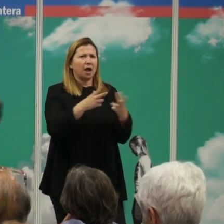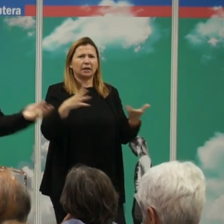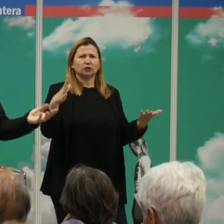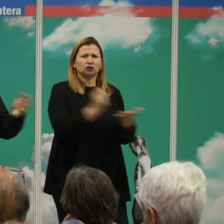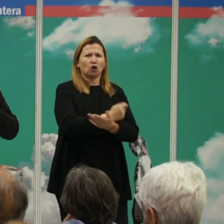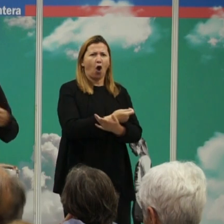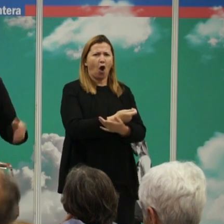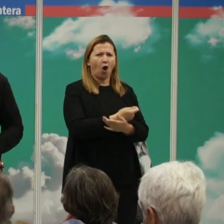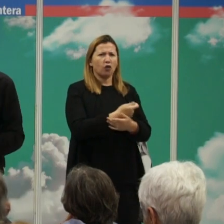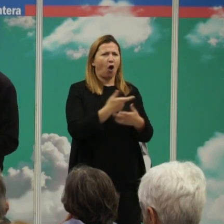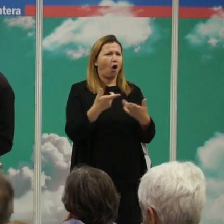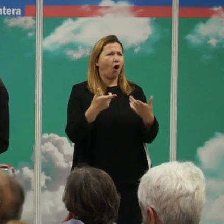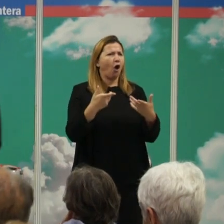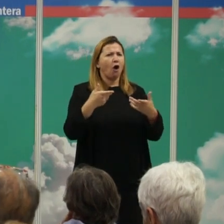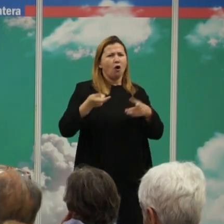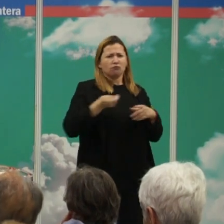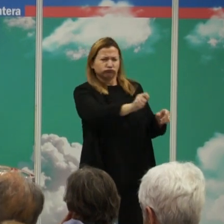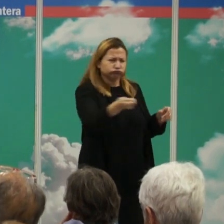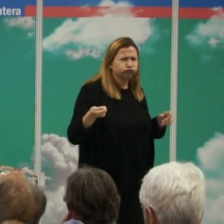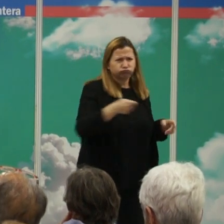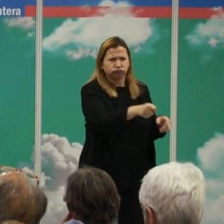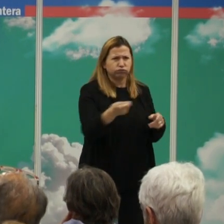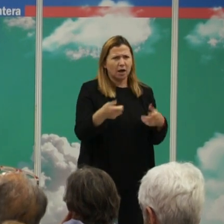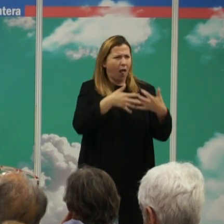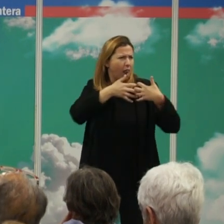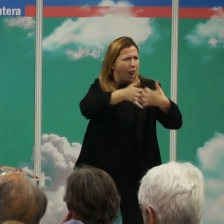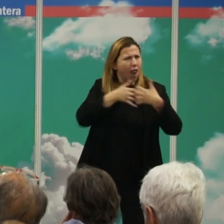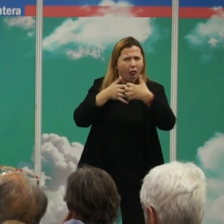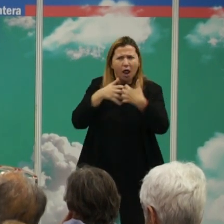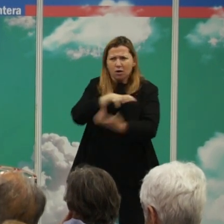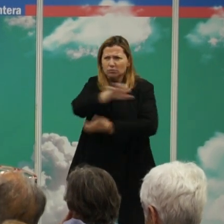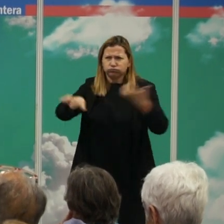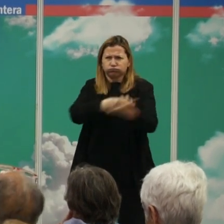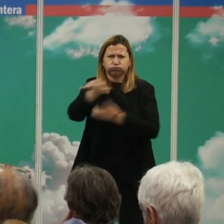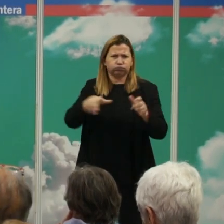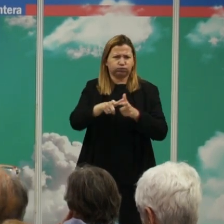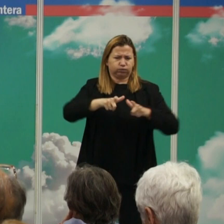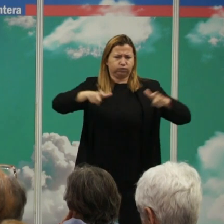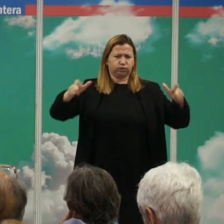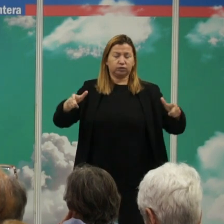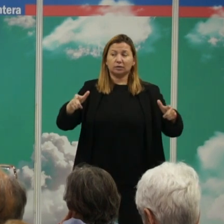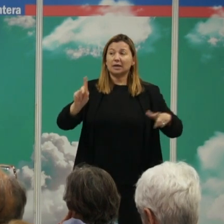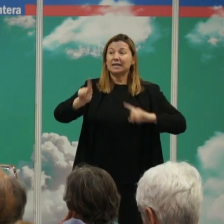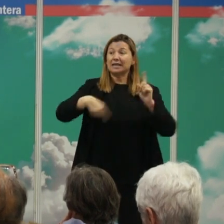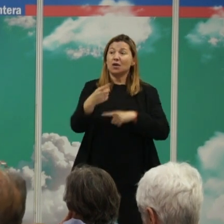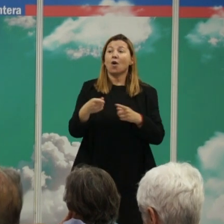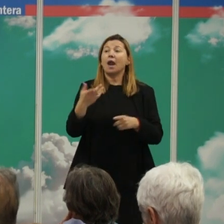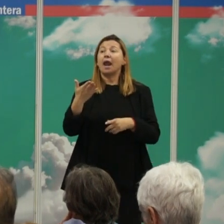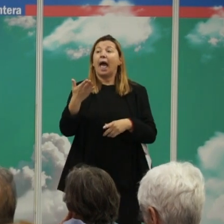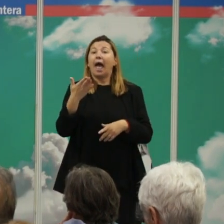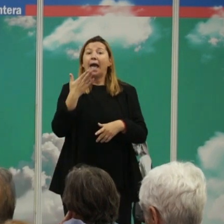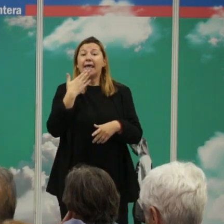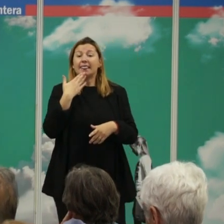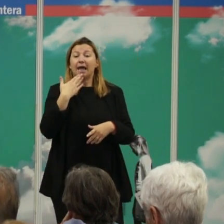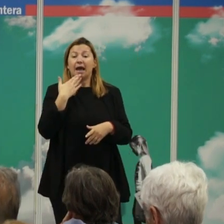luchaban contra todo los reinos se pegaban pues eso es lo que parece parece que la violencia era bastante alta y luego cuando entramos en la edad contemporánea